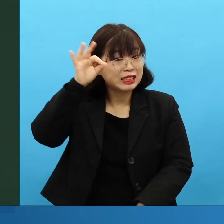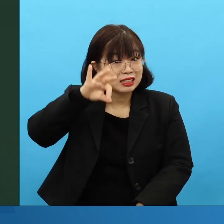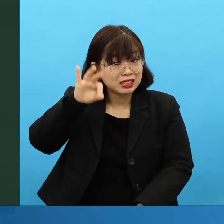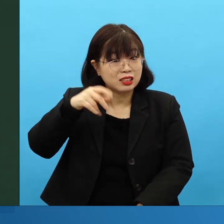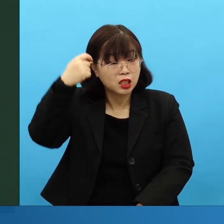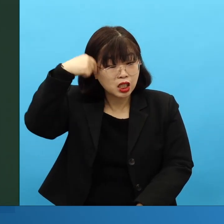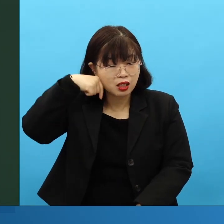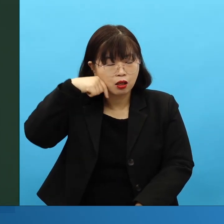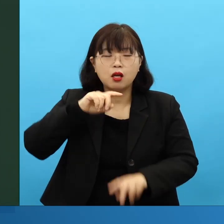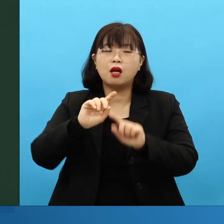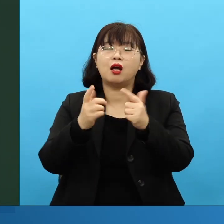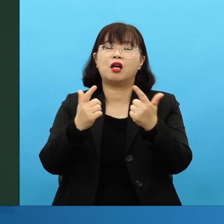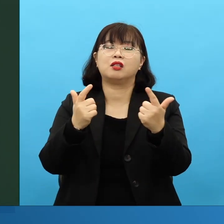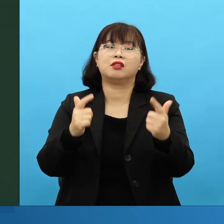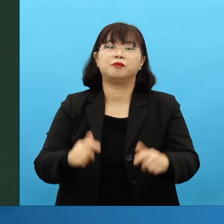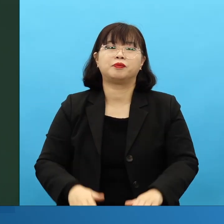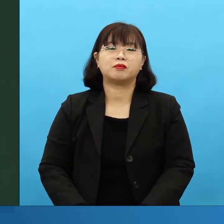어디 감히 아들을 왕국으로 보내겠다?